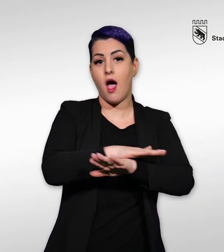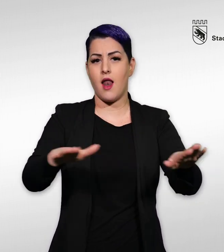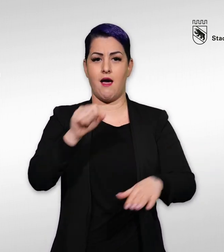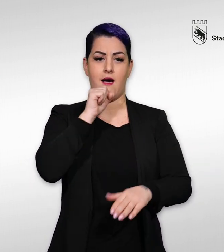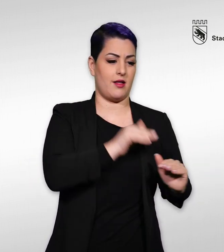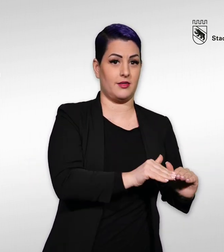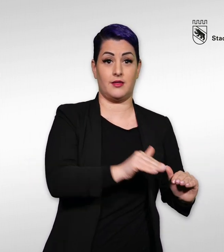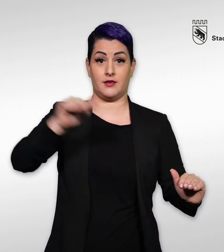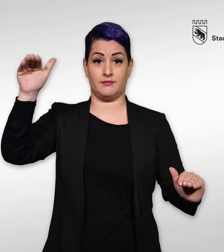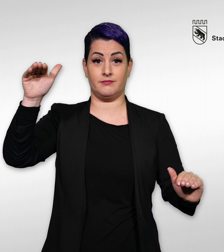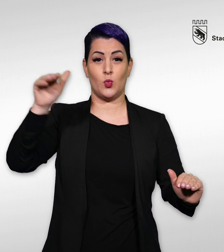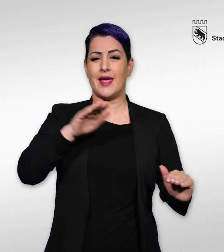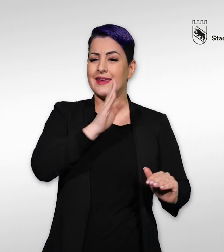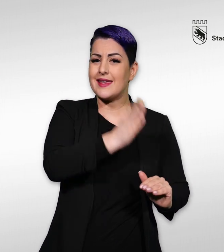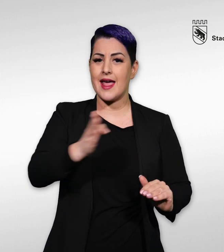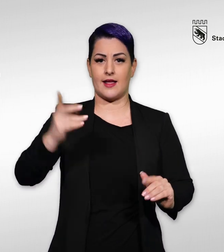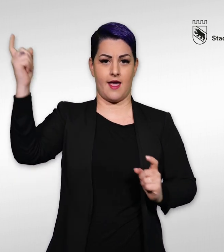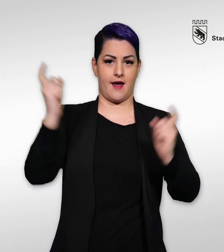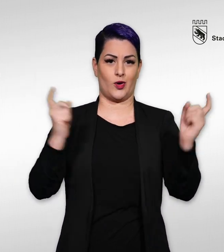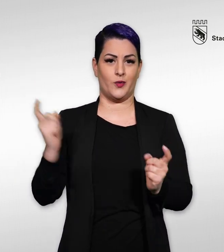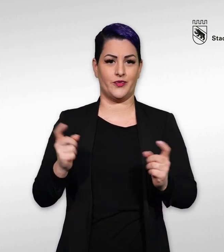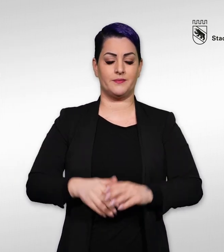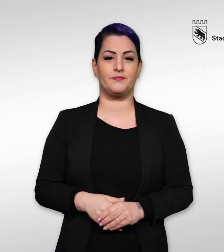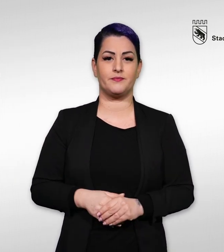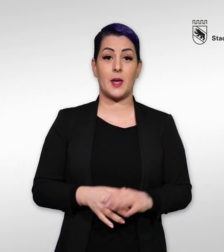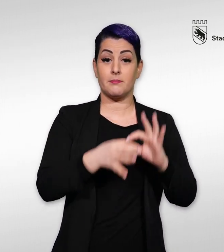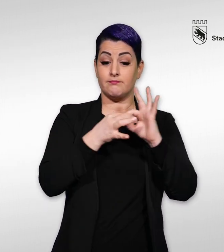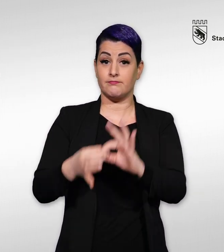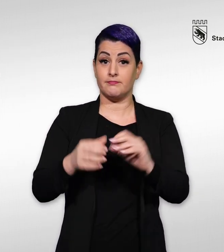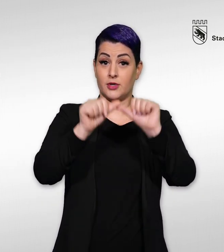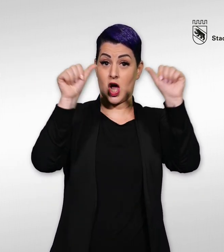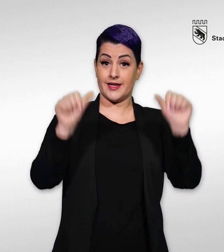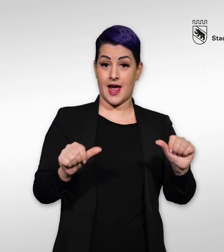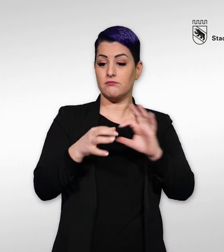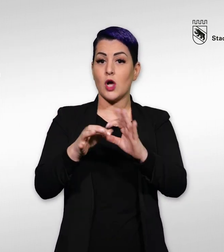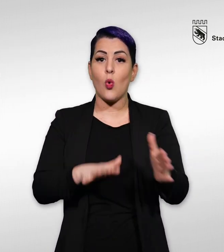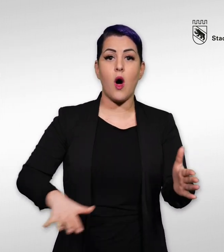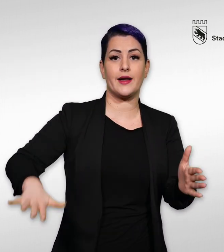Gemeinsam mit Partnern hilft die VBG, quartierbezogene Projekte umzusetzen.